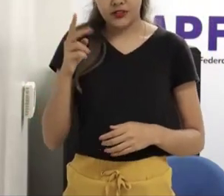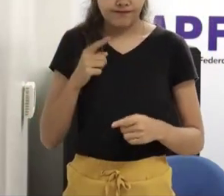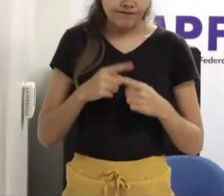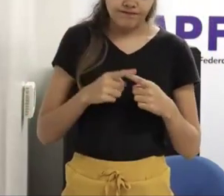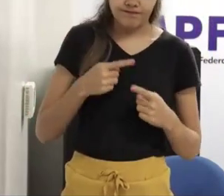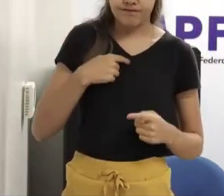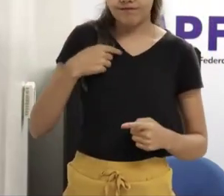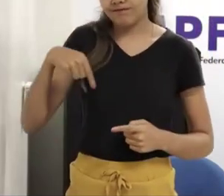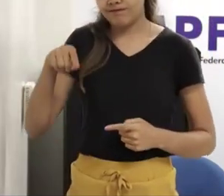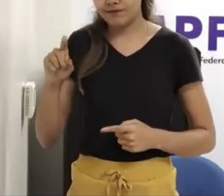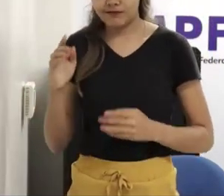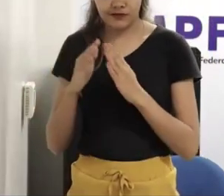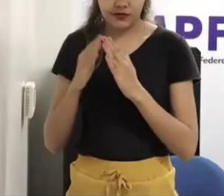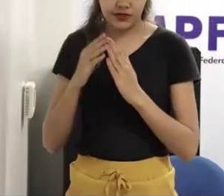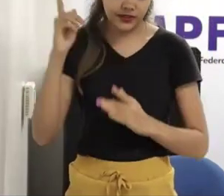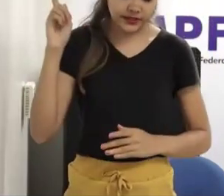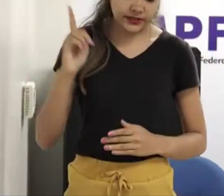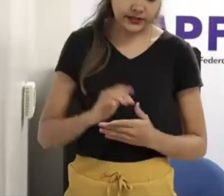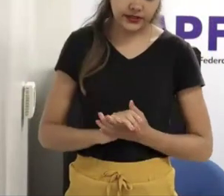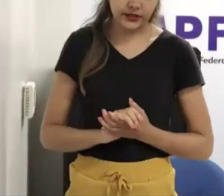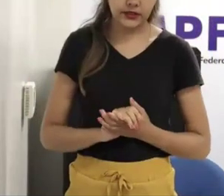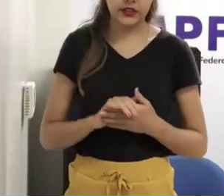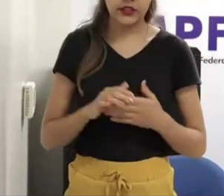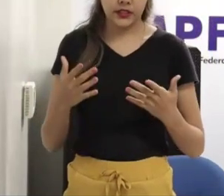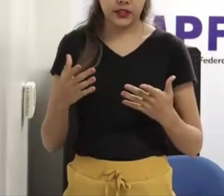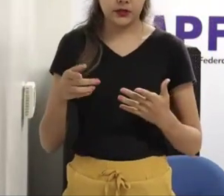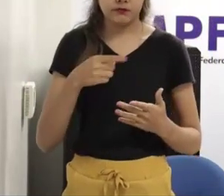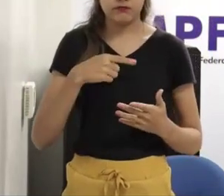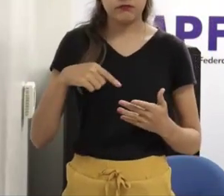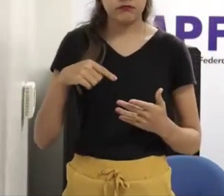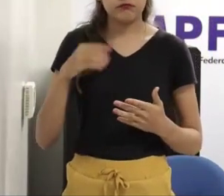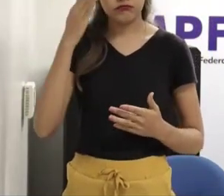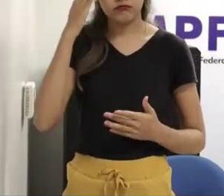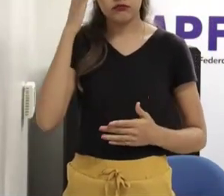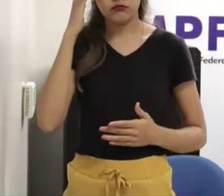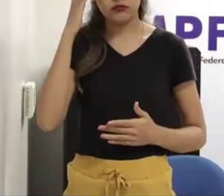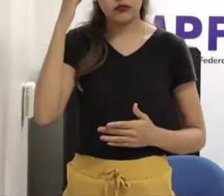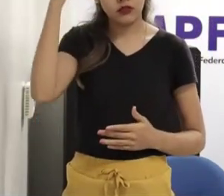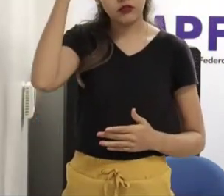de compreender o sofrimento dessa pessoa, porque isso vai ter que ser trabalhado depois.